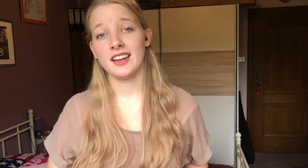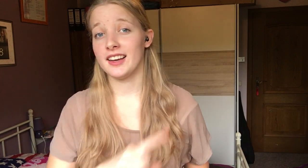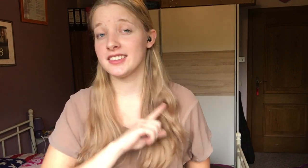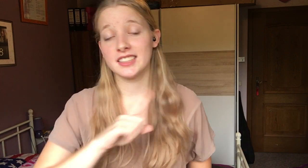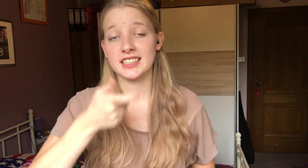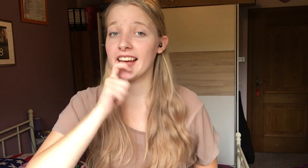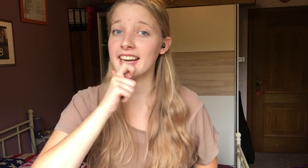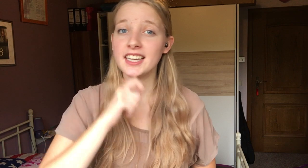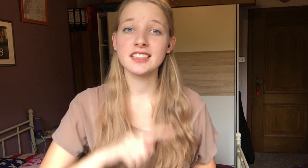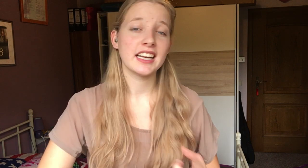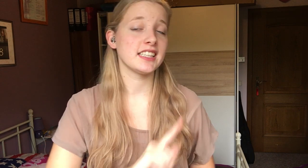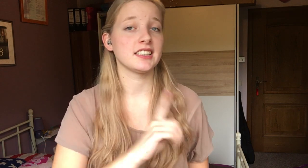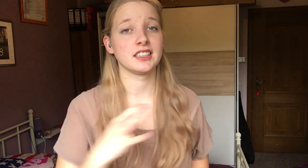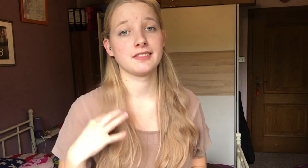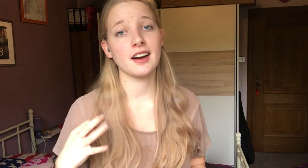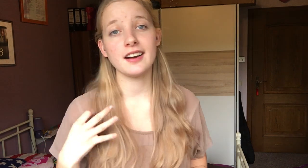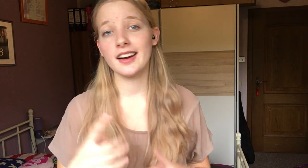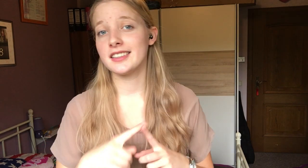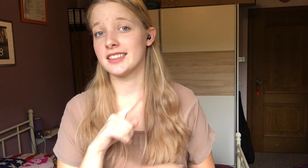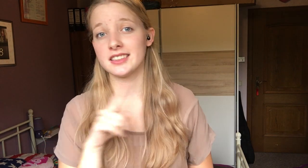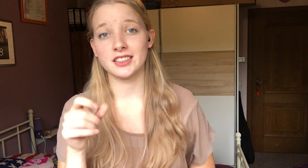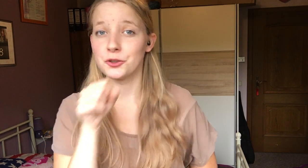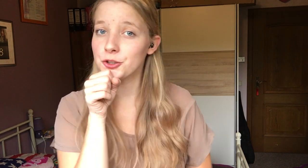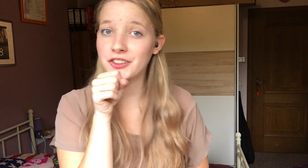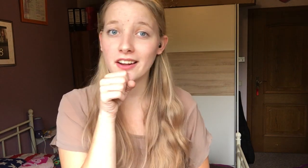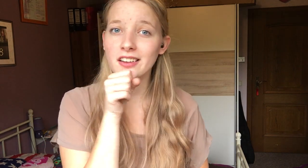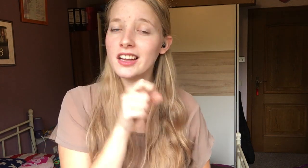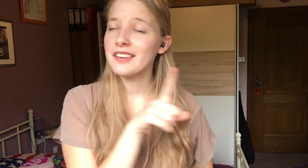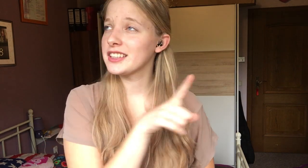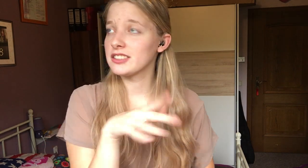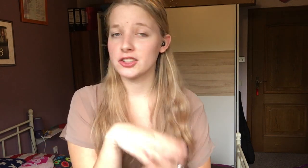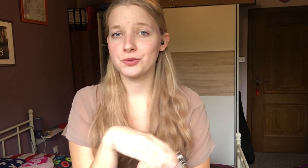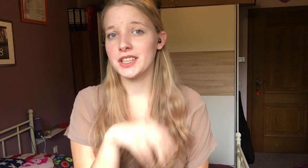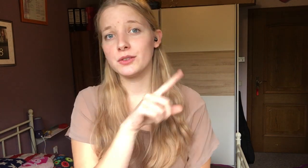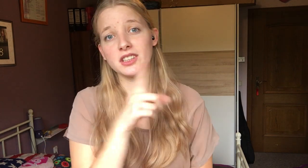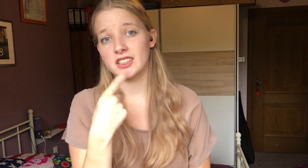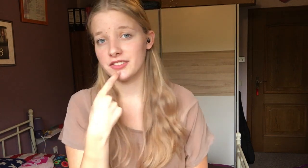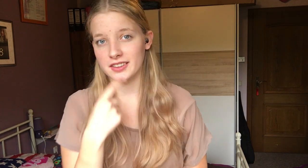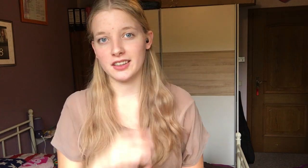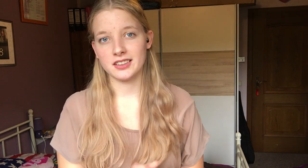es ist nicht England, es ist nicht Frankreich, es ist nicht Russland, es ist nicht Schweden und es ist nicht Finnland.